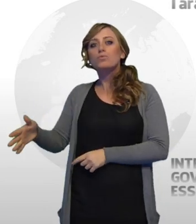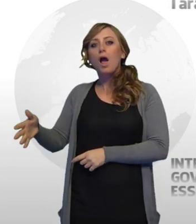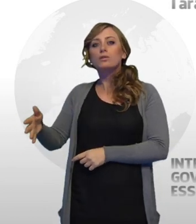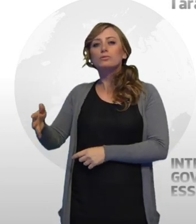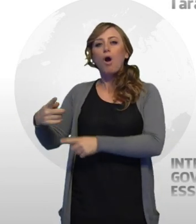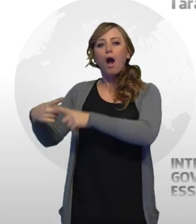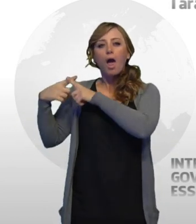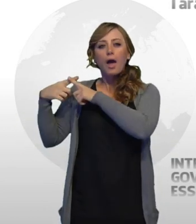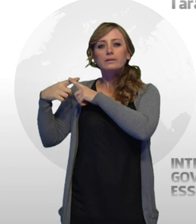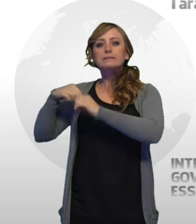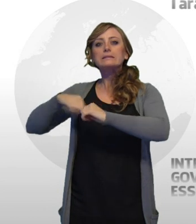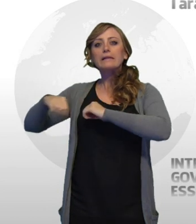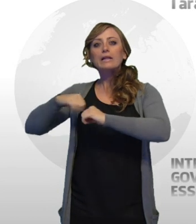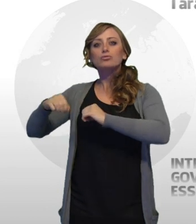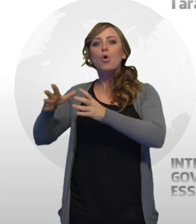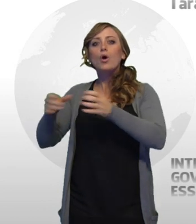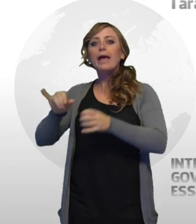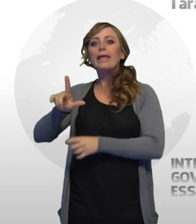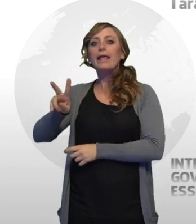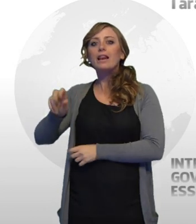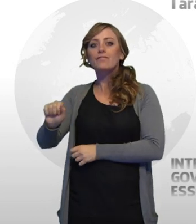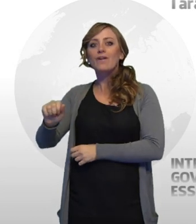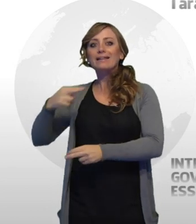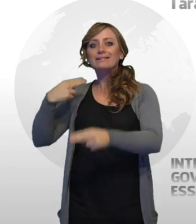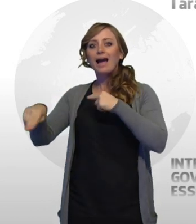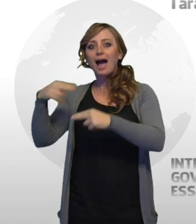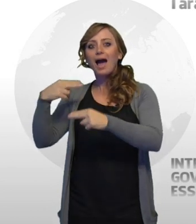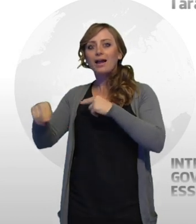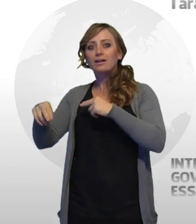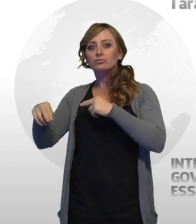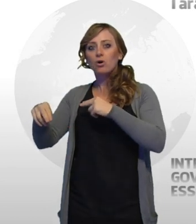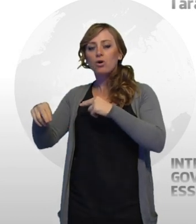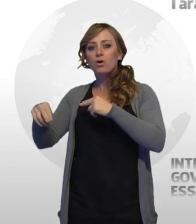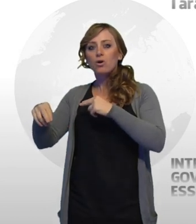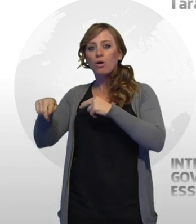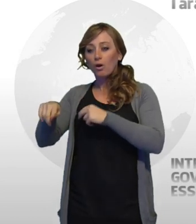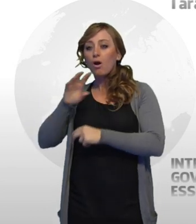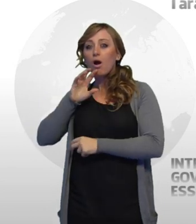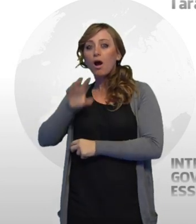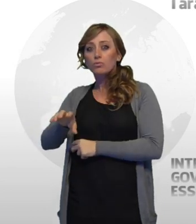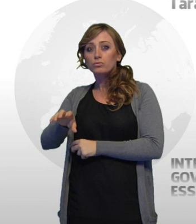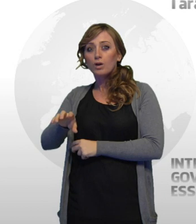accusato di concorso in disastro ambientale, insieme ai membri della famiglia Riva.